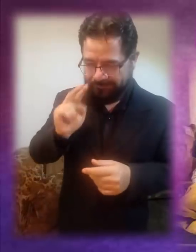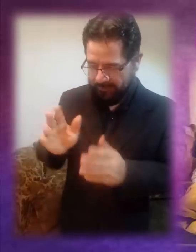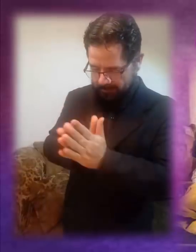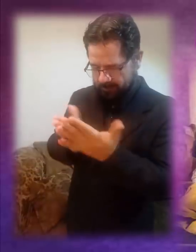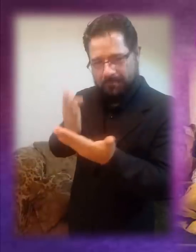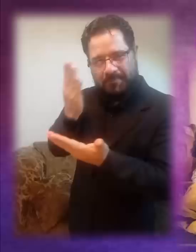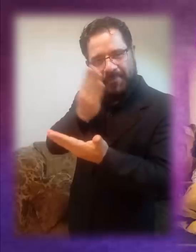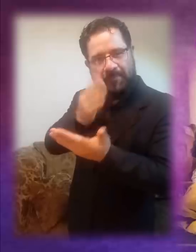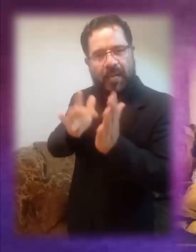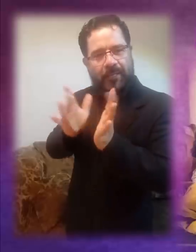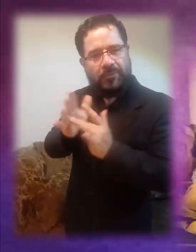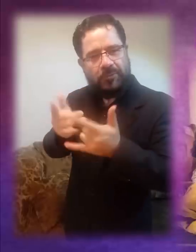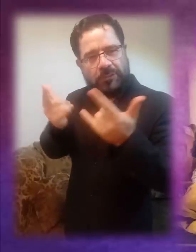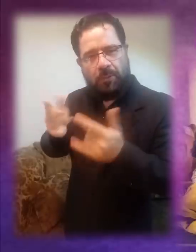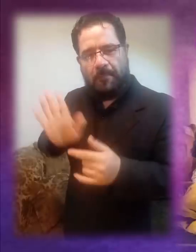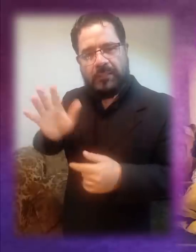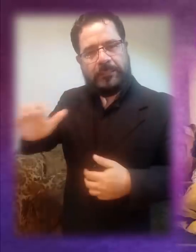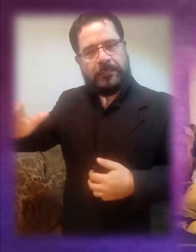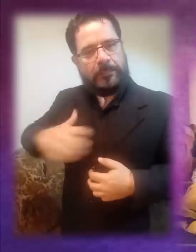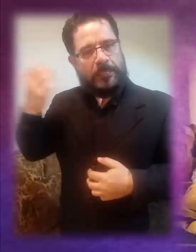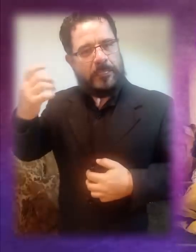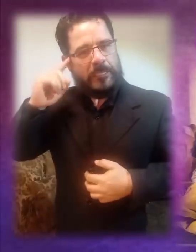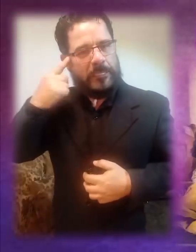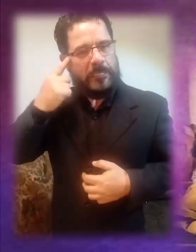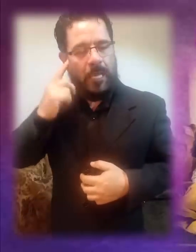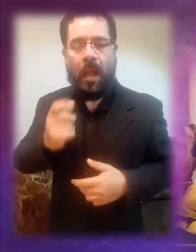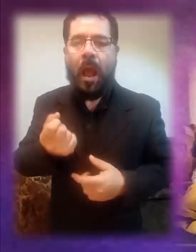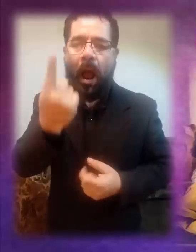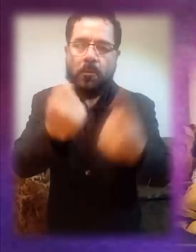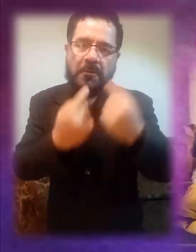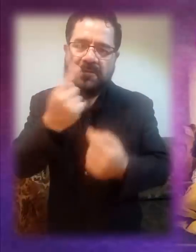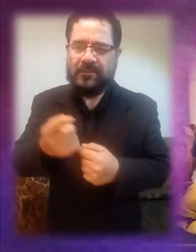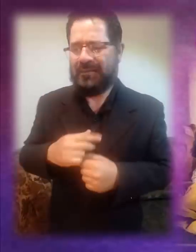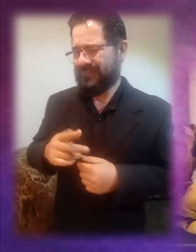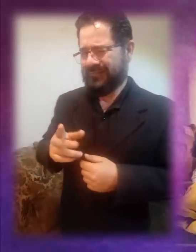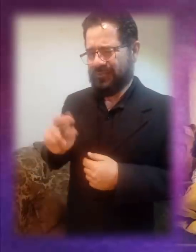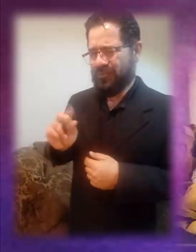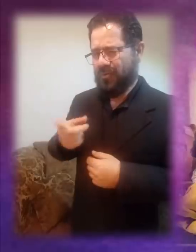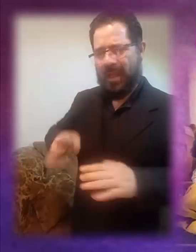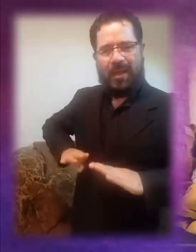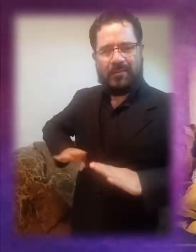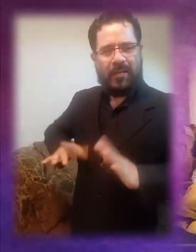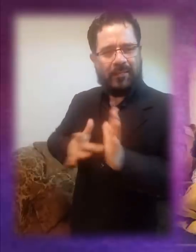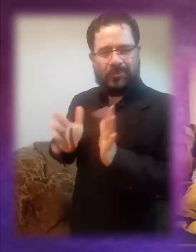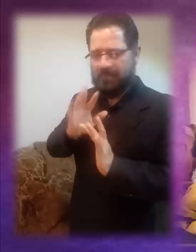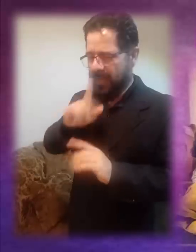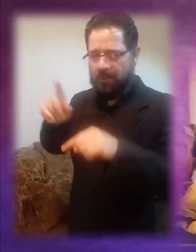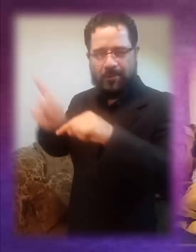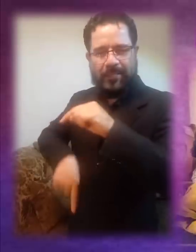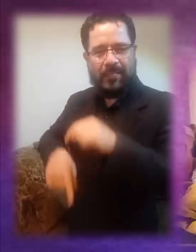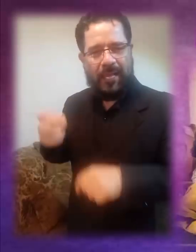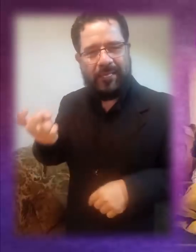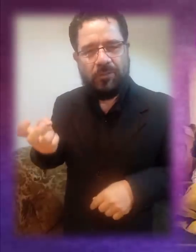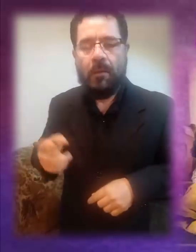tan enojado e iracundo a Jesús. Algunos hasta les parece una escena que deberíamos quitar del Evangelio